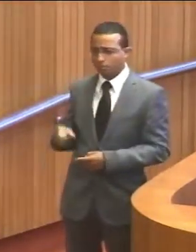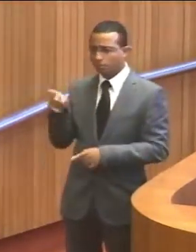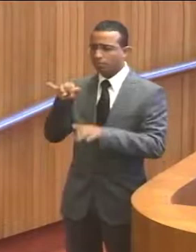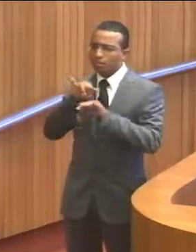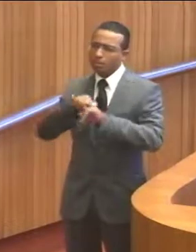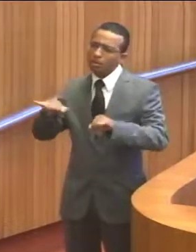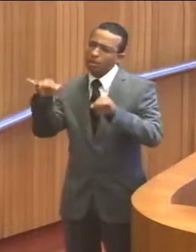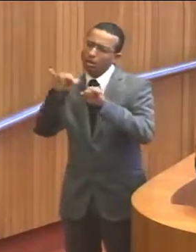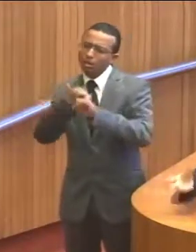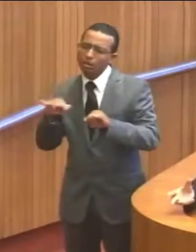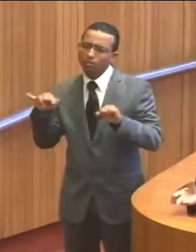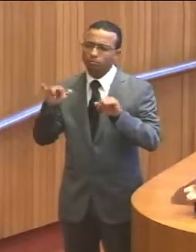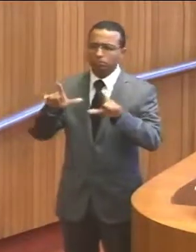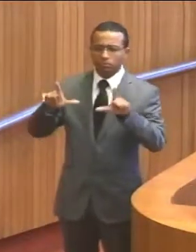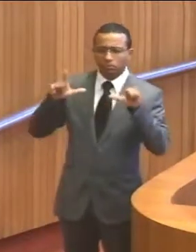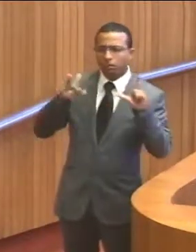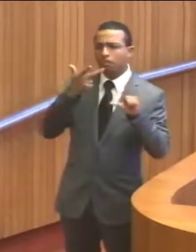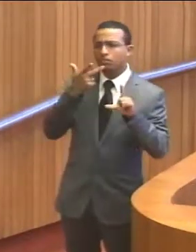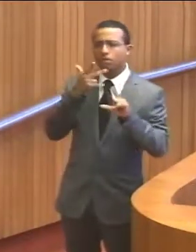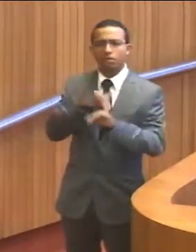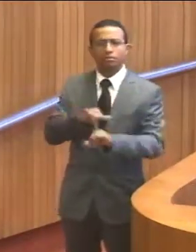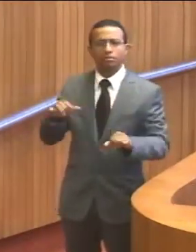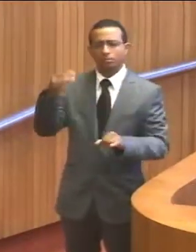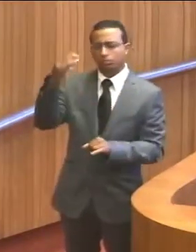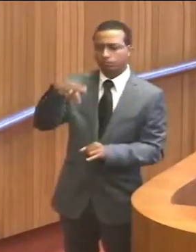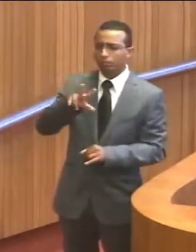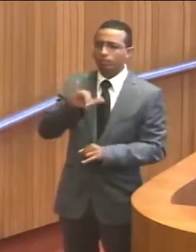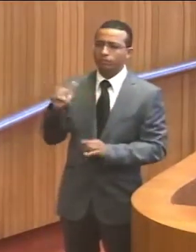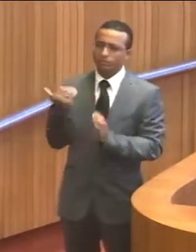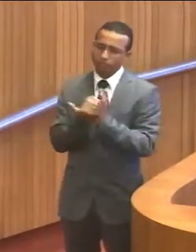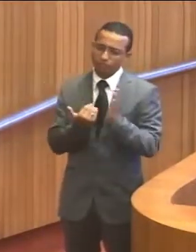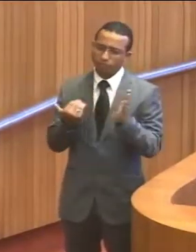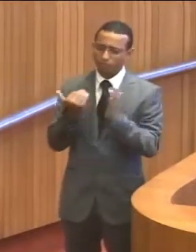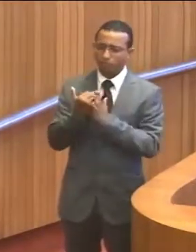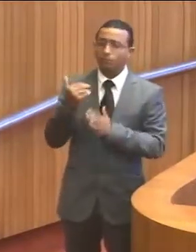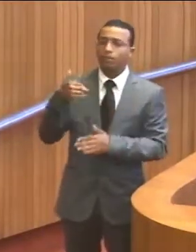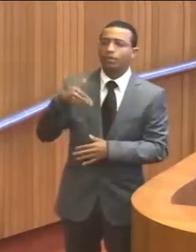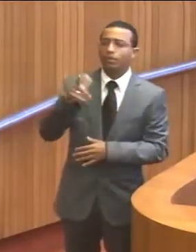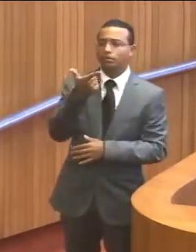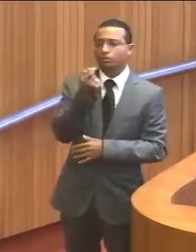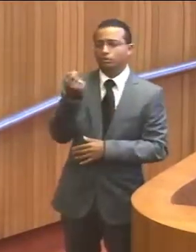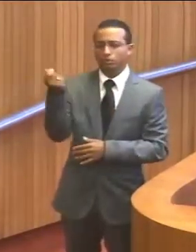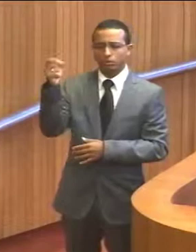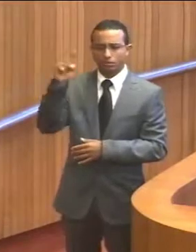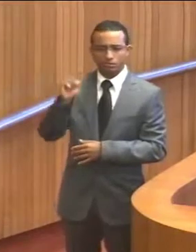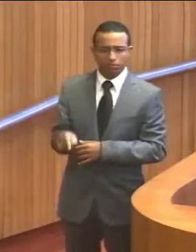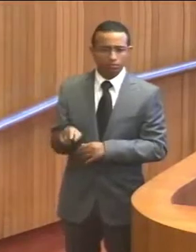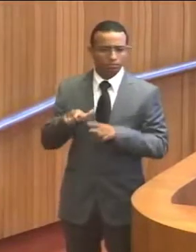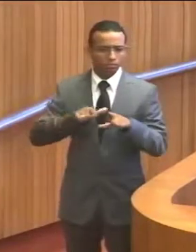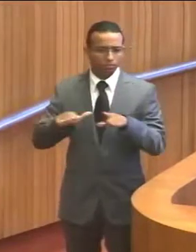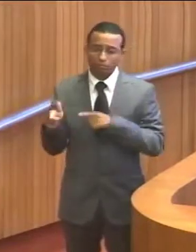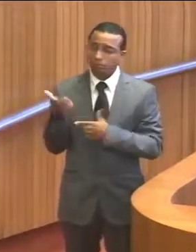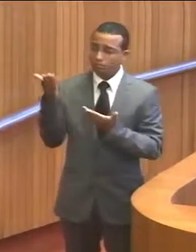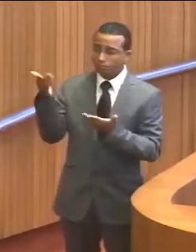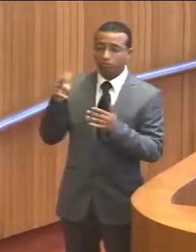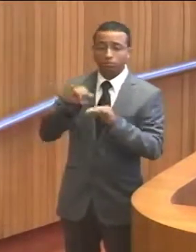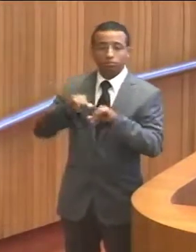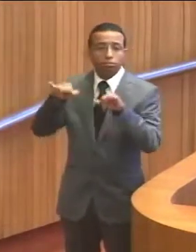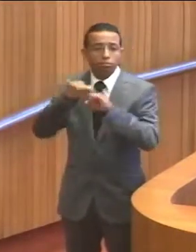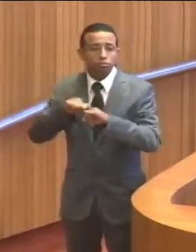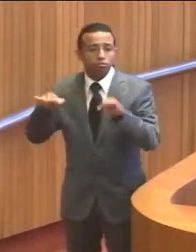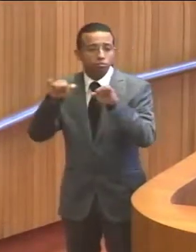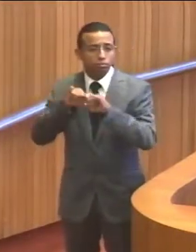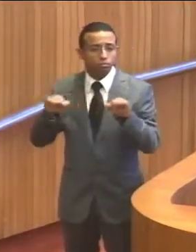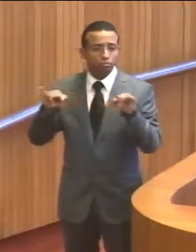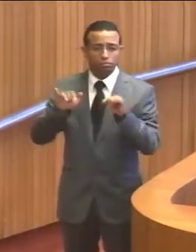campanha eleitoral dizer ao Maranhão que ia gerar mais de 200 mil empregos. Está lá na sua propaganda